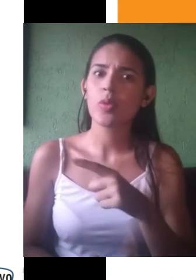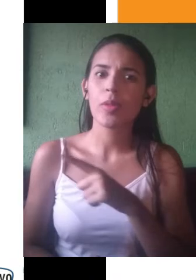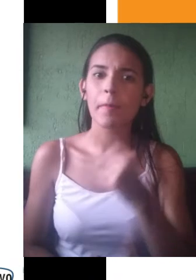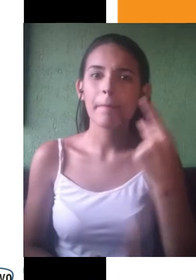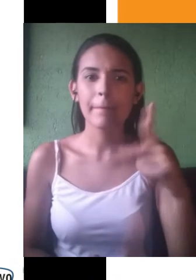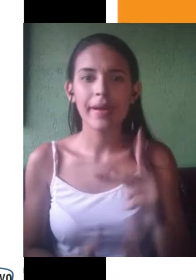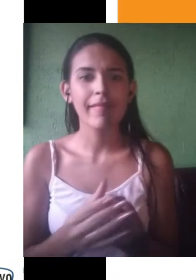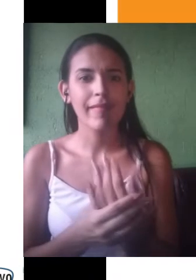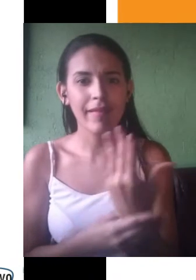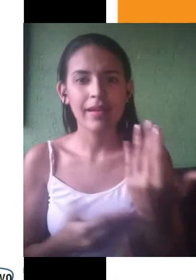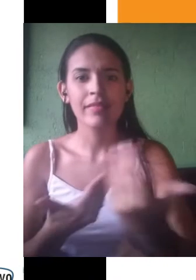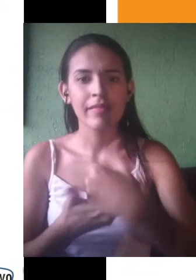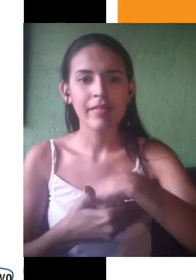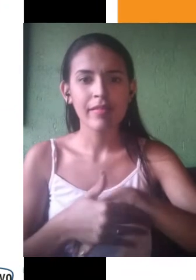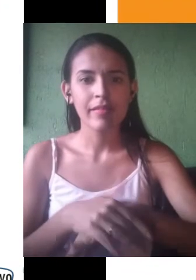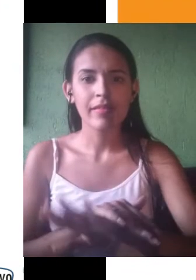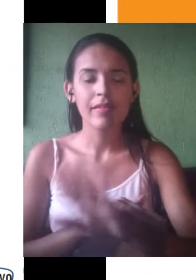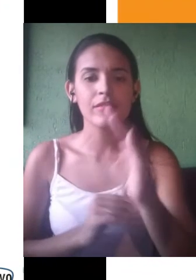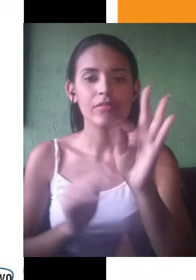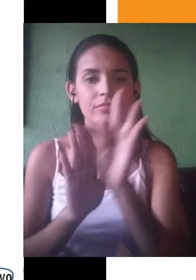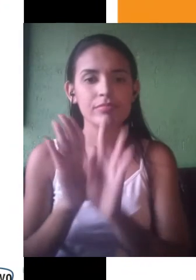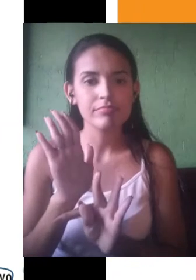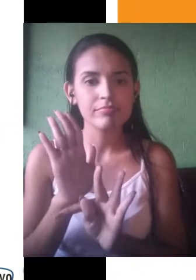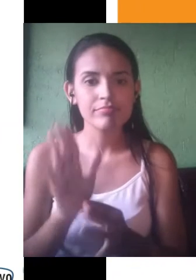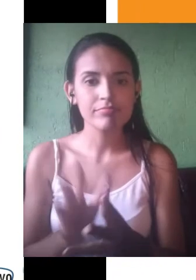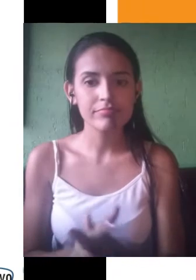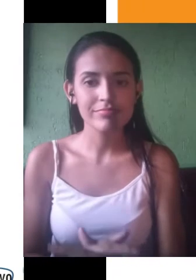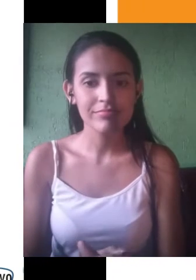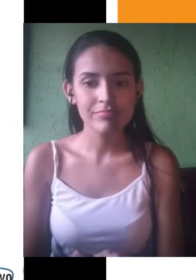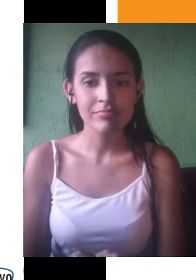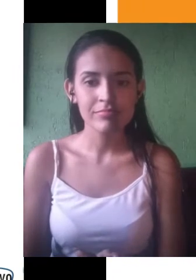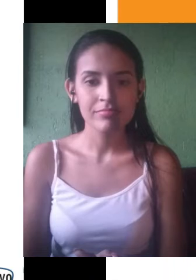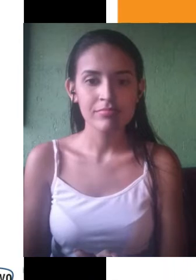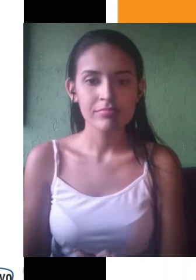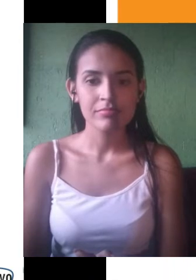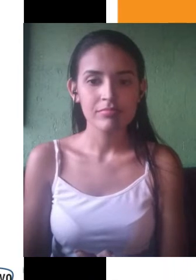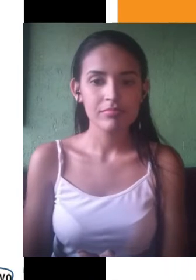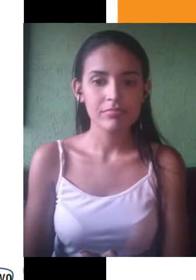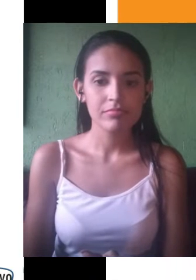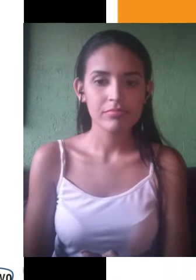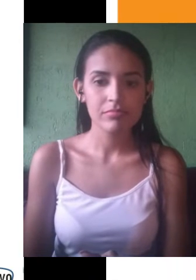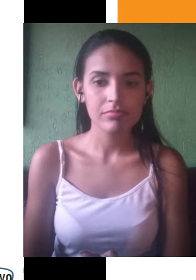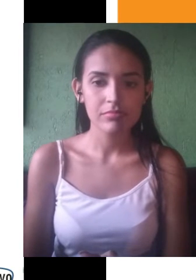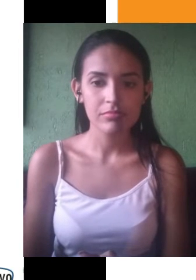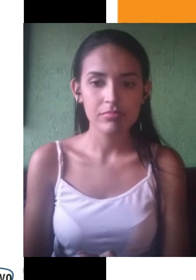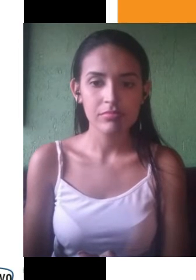analisando, individualismo e compromisso coletivo, eu pensaria nas ideias de